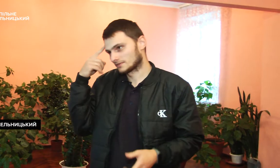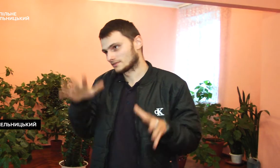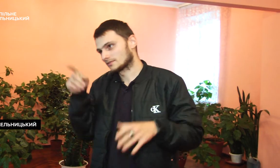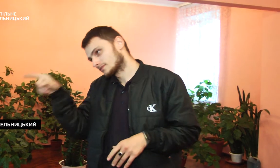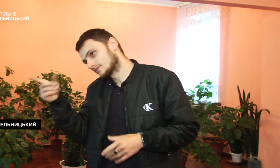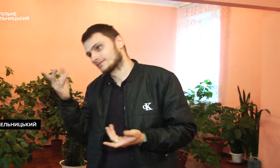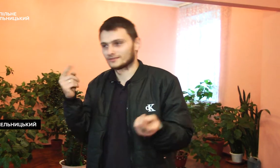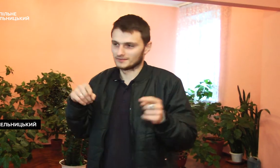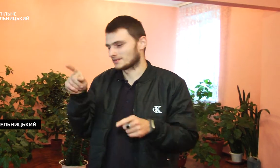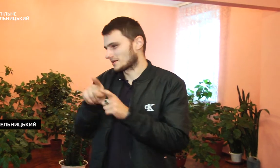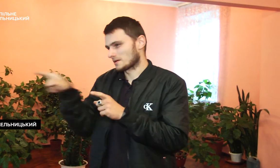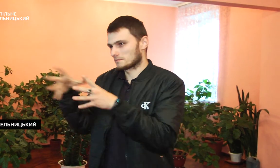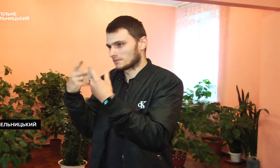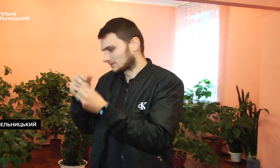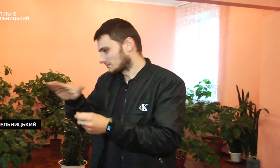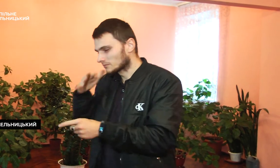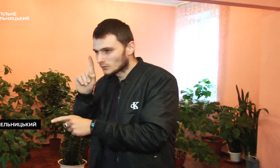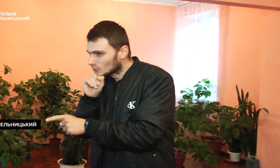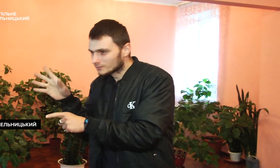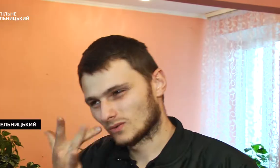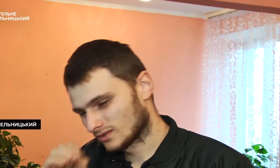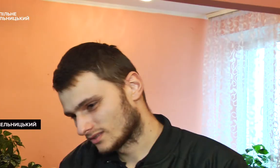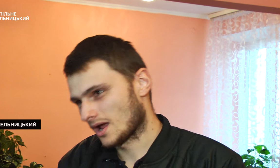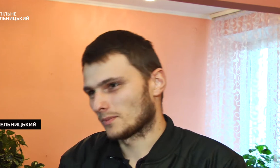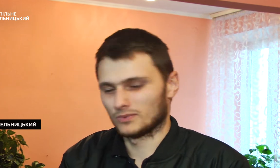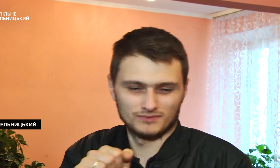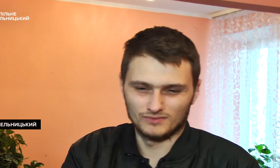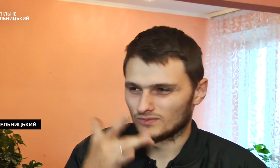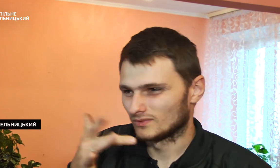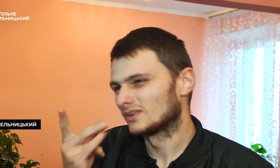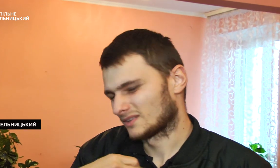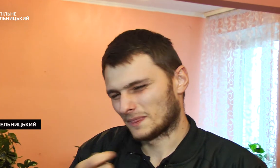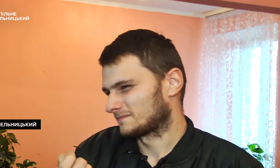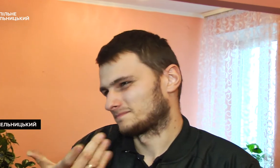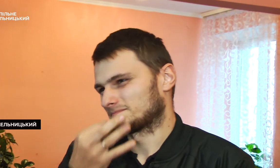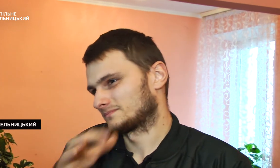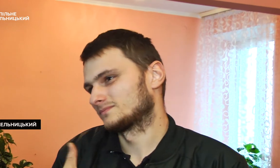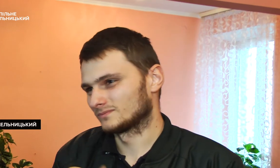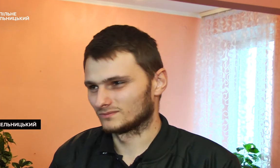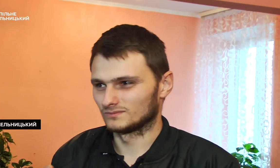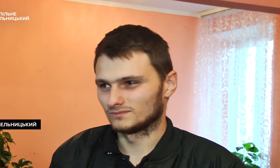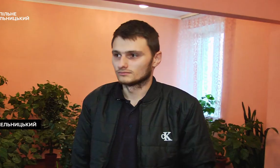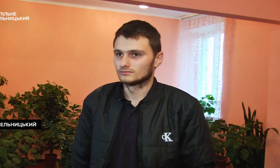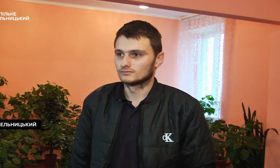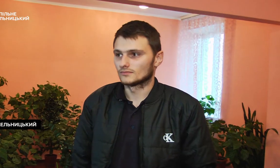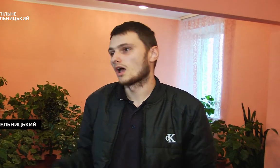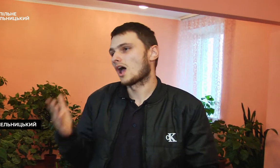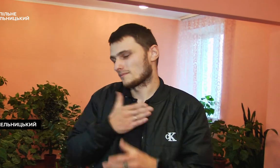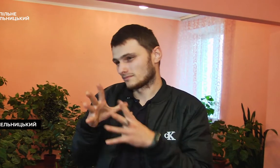родом з Миколаївщини вже кілька років проживає у Хмельницькому. Каже, там в нього залишились батьки, брати і сестри. Моя сім'я